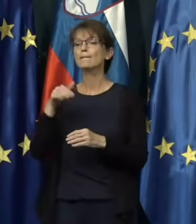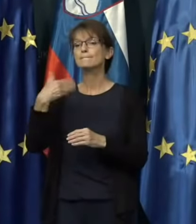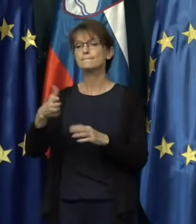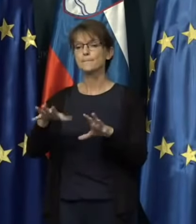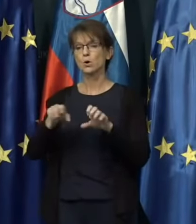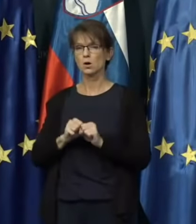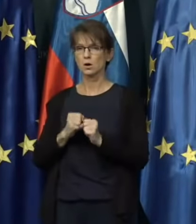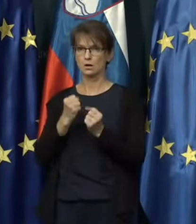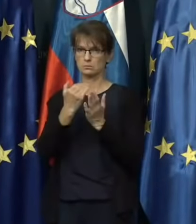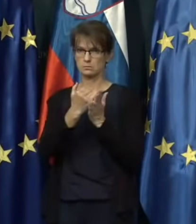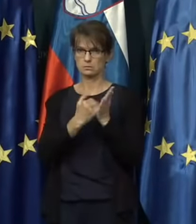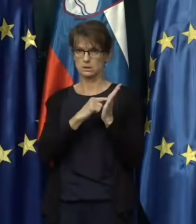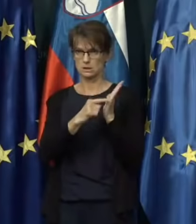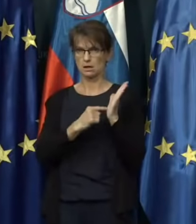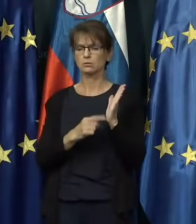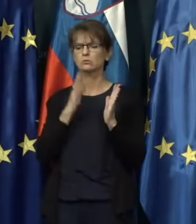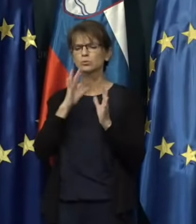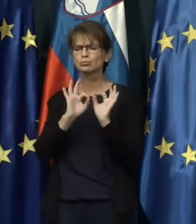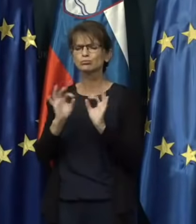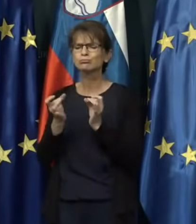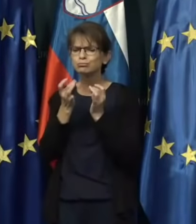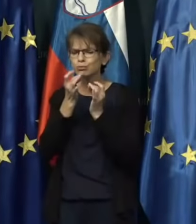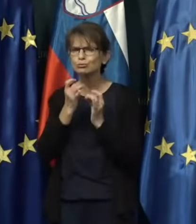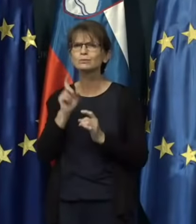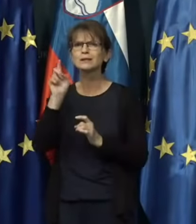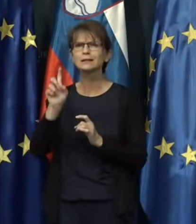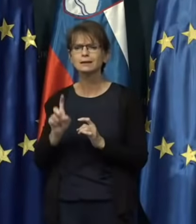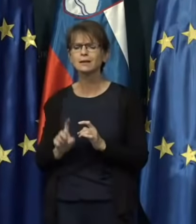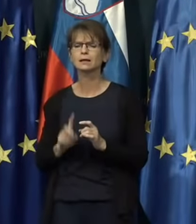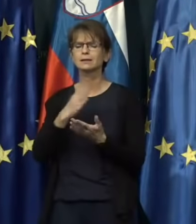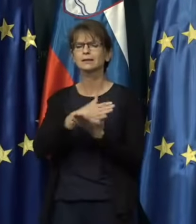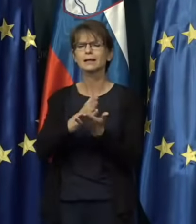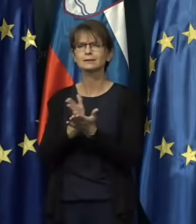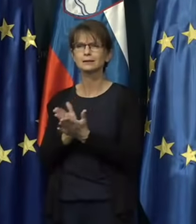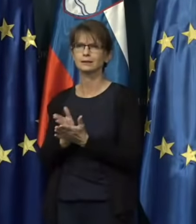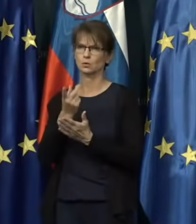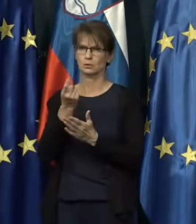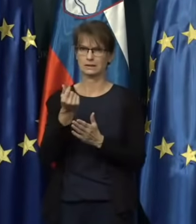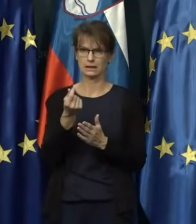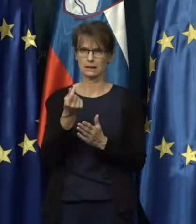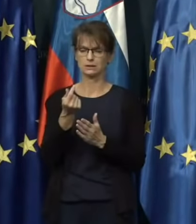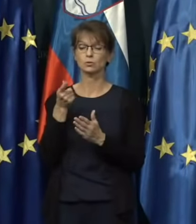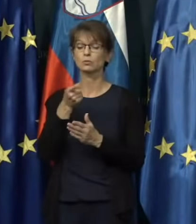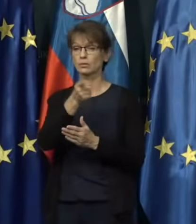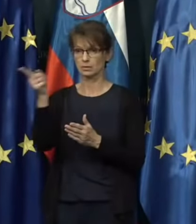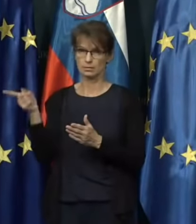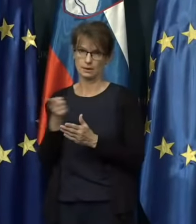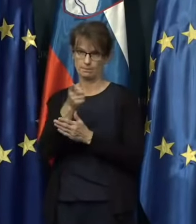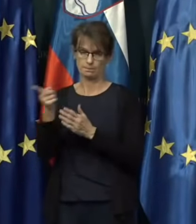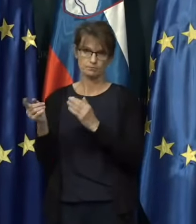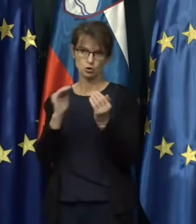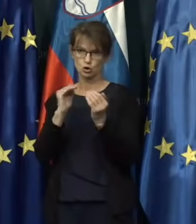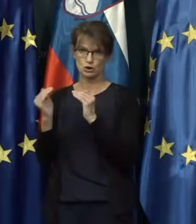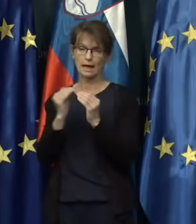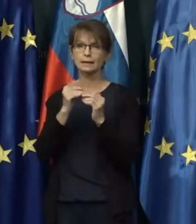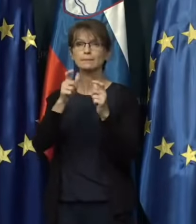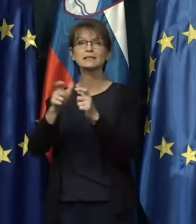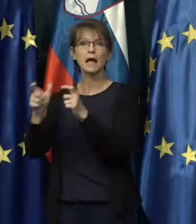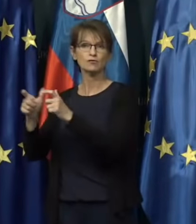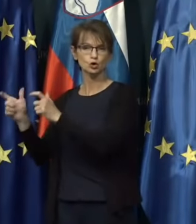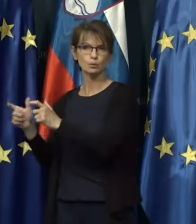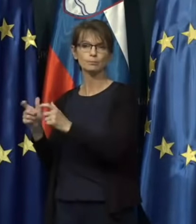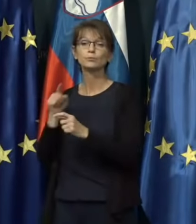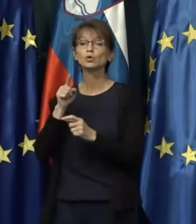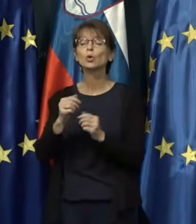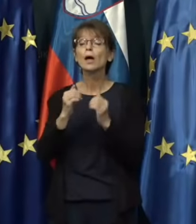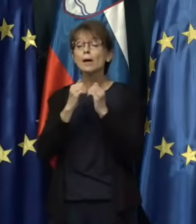podrobnejše kriterije in razdelitev teh sredstev socialnim zavodom. Tu gre predvsem